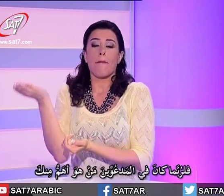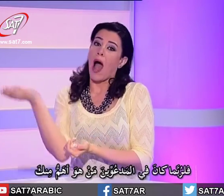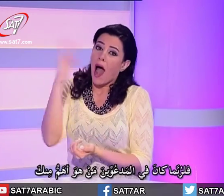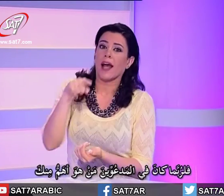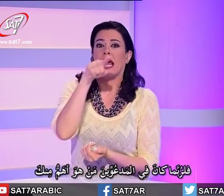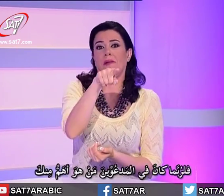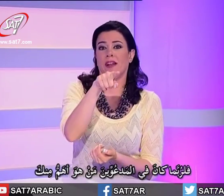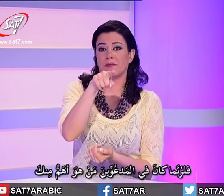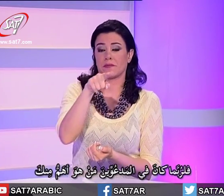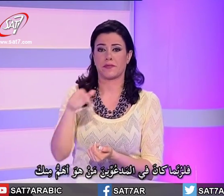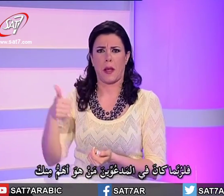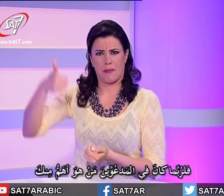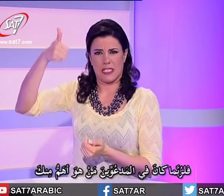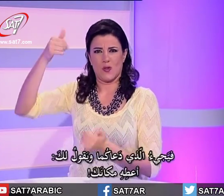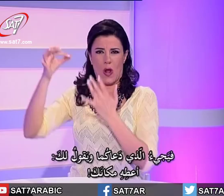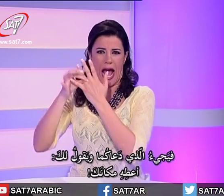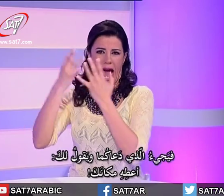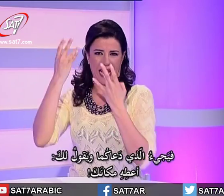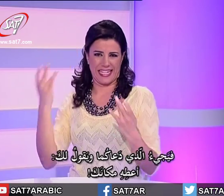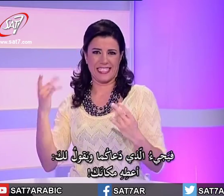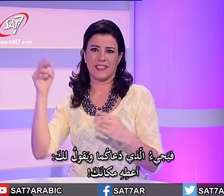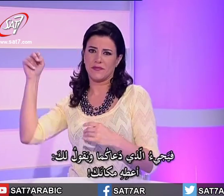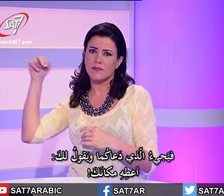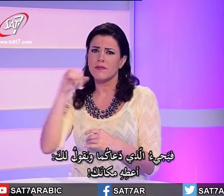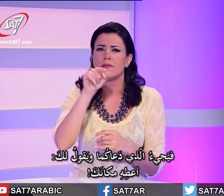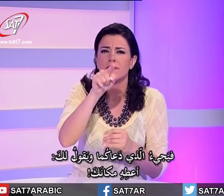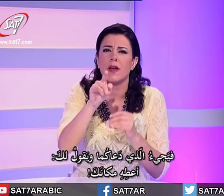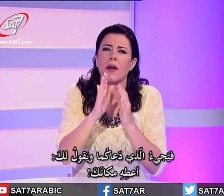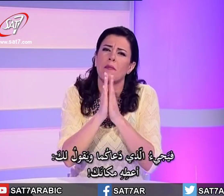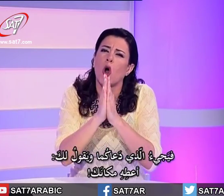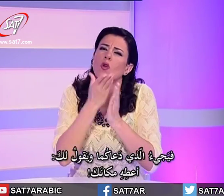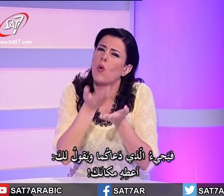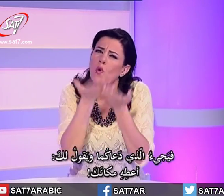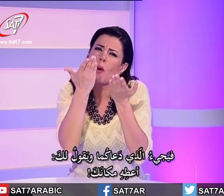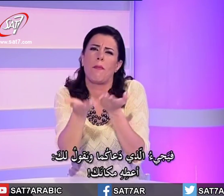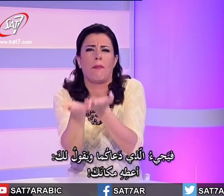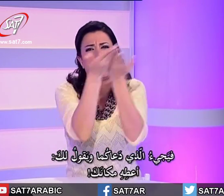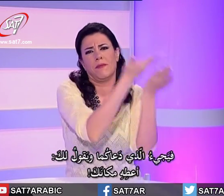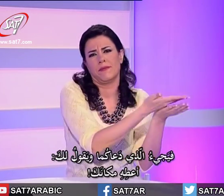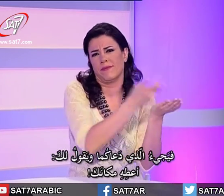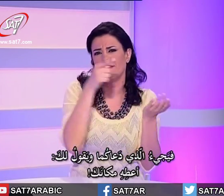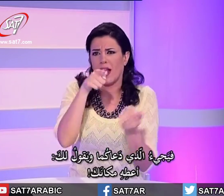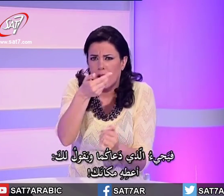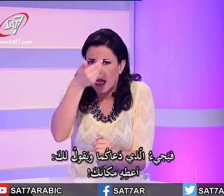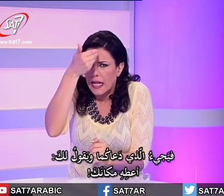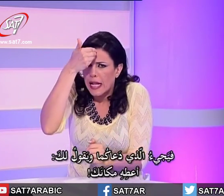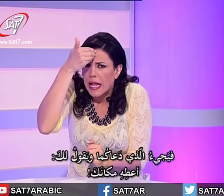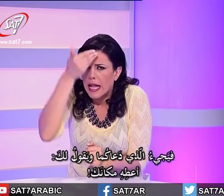أهم منك فيجيء الذي دعاكما ويقول لك أعطه مكانك